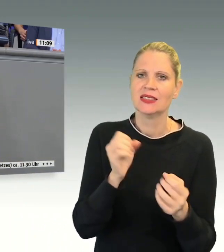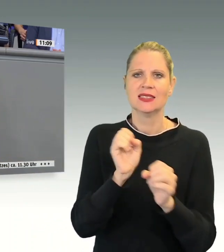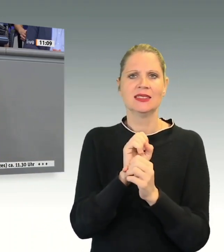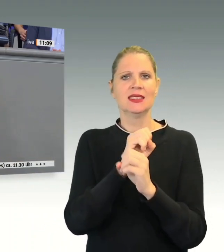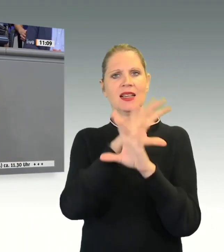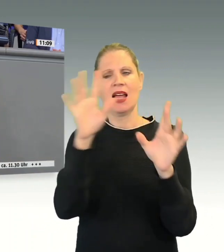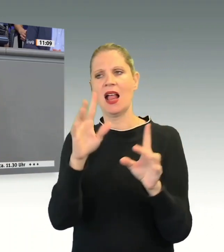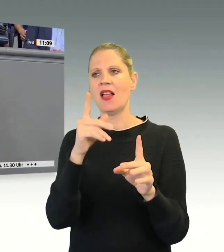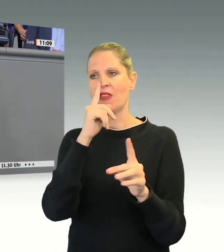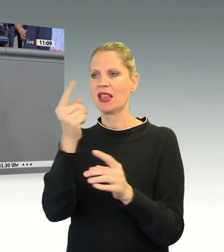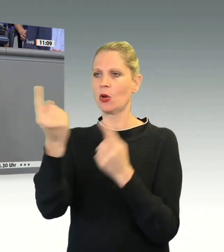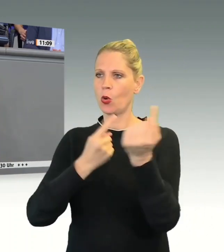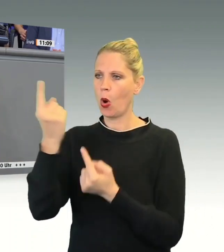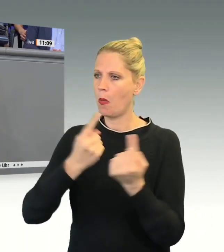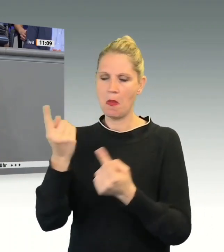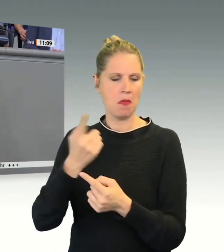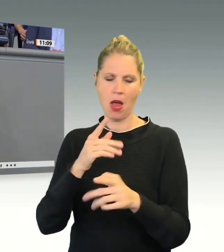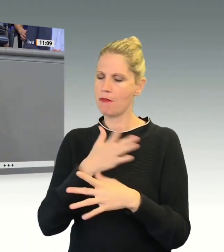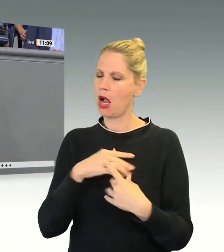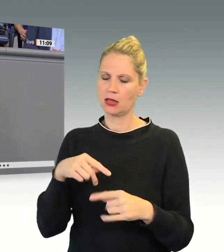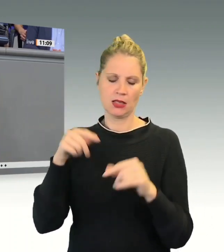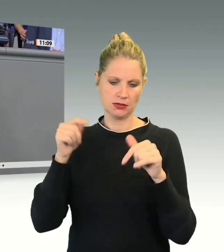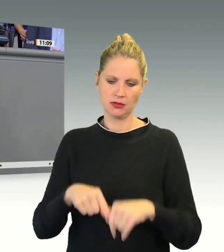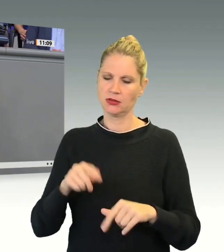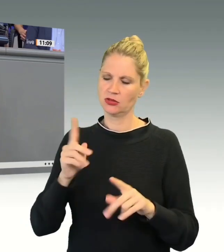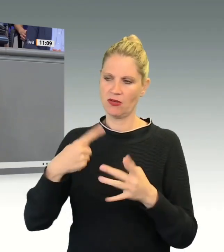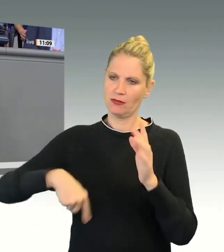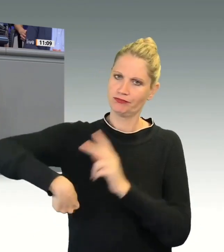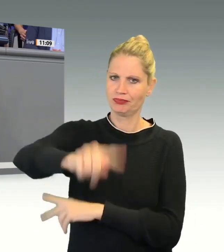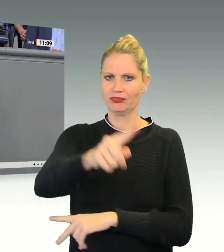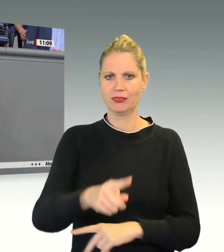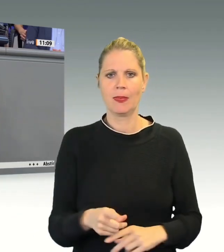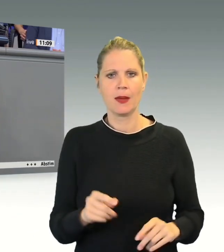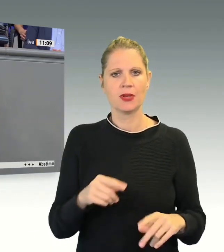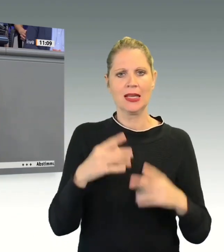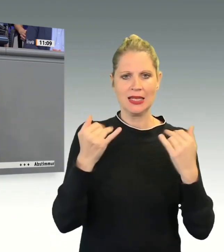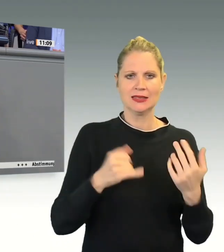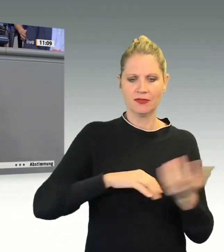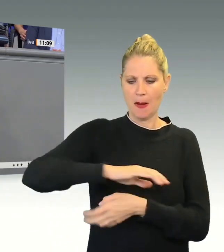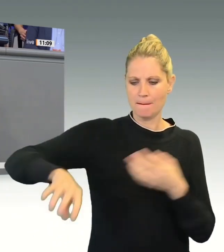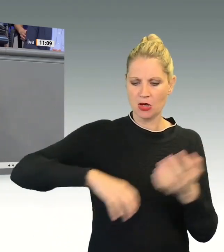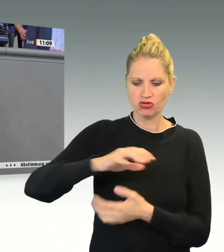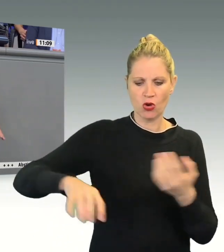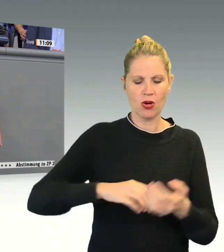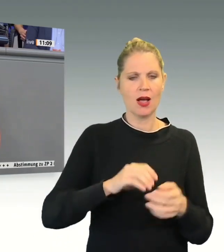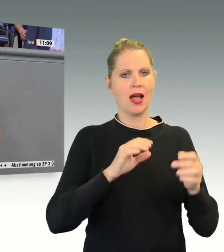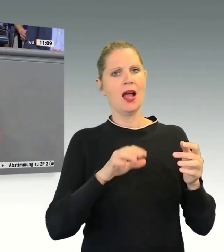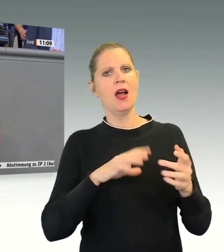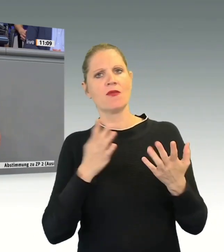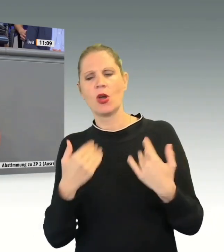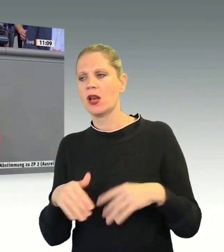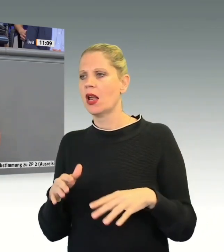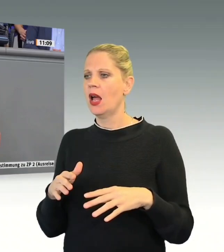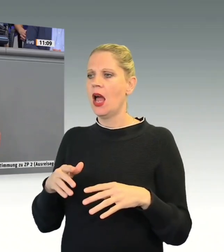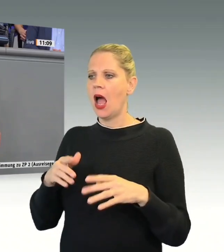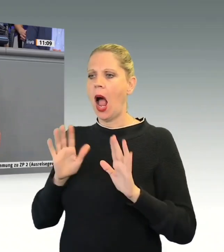willkommen. Sie verwischen mit Ihrer Argumentation bewusst die Unterschiede zwischen Abschiebungshaft und Ausreisegewahrsam. Das ist rechtsstaatwiesig, und dafür können Sie eine Zustimmung der Ampel